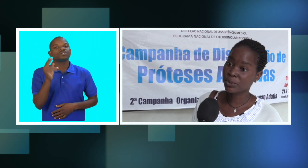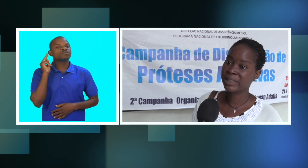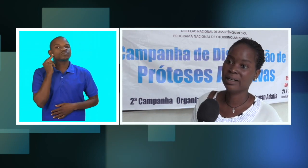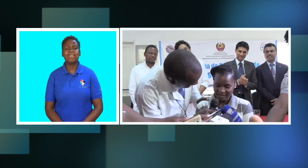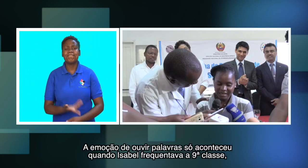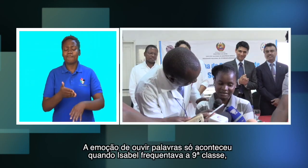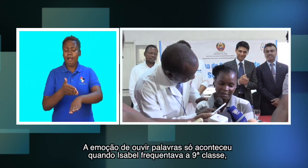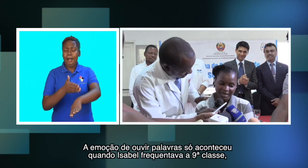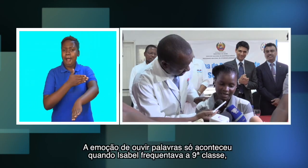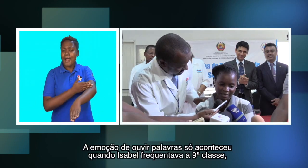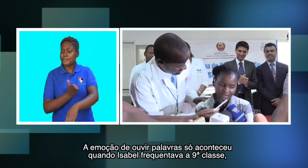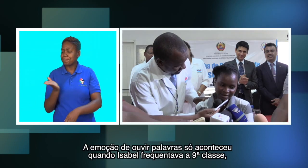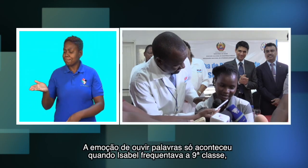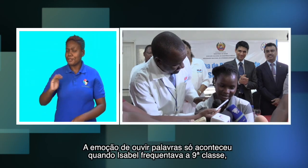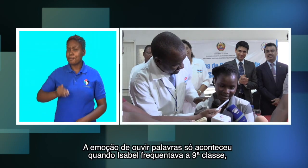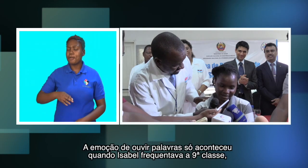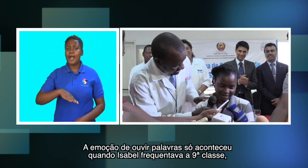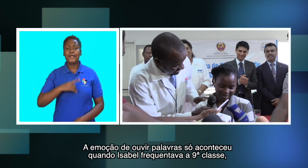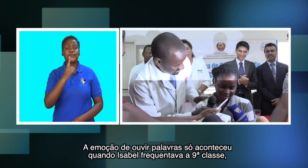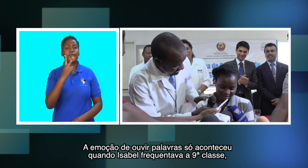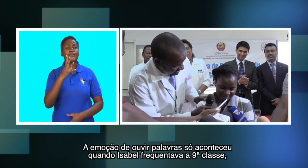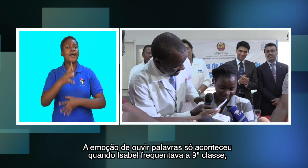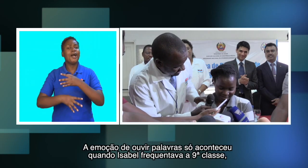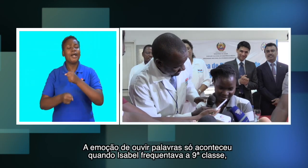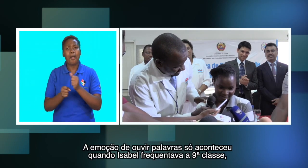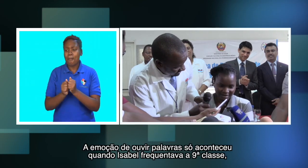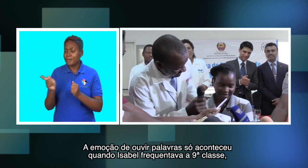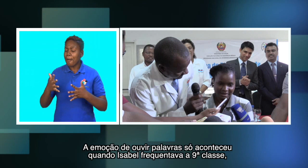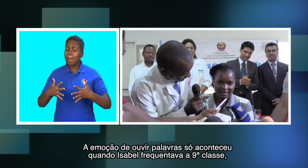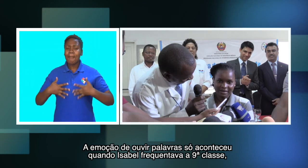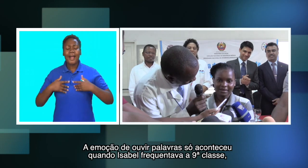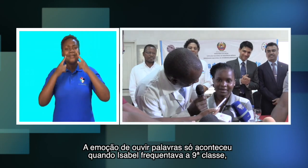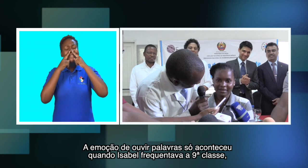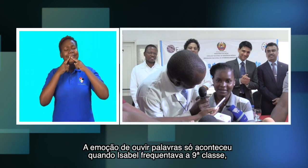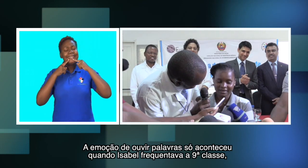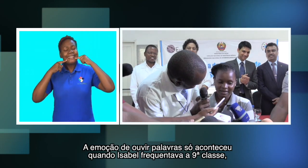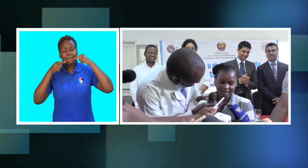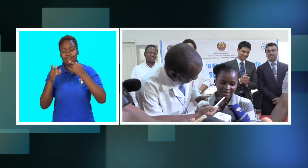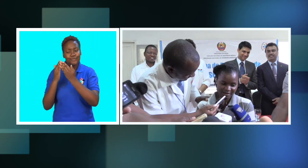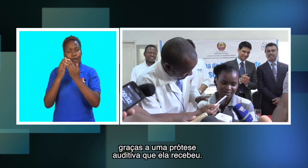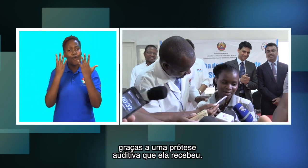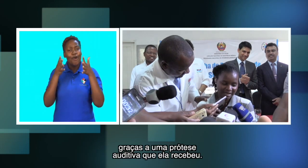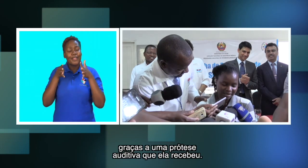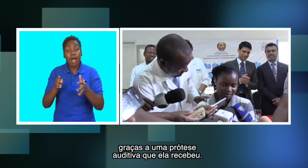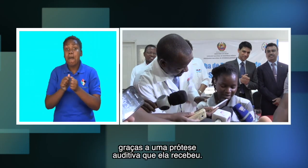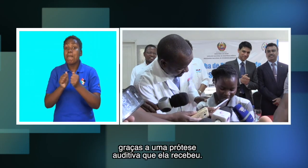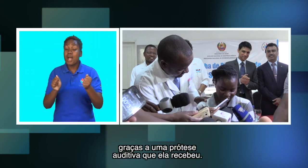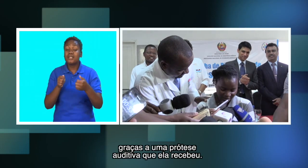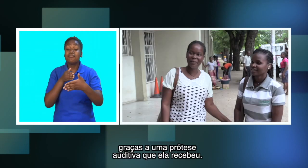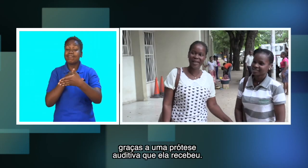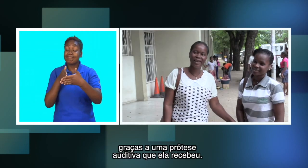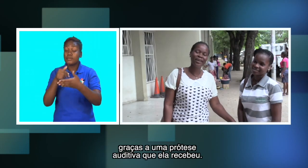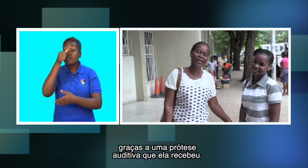fosse muda. A emoção de ouvir palavras só aconteceu quando Isabel frequentava a nona classe, graças a uma